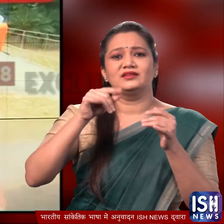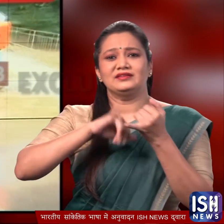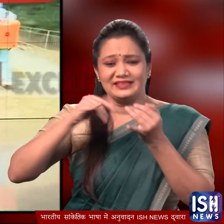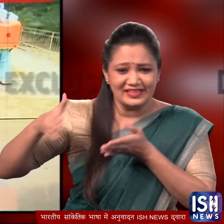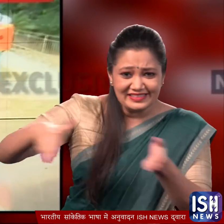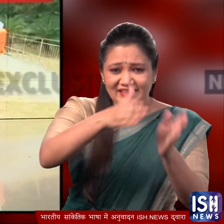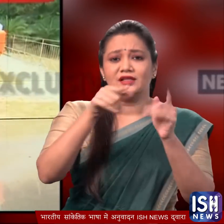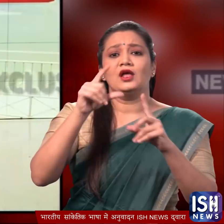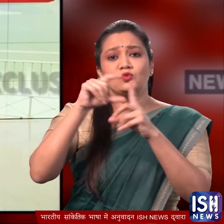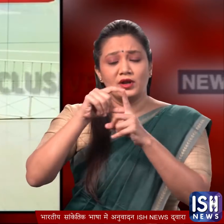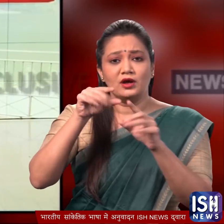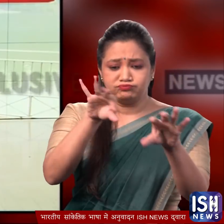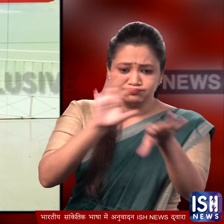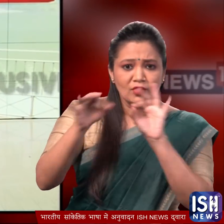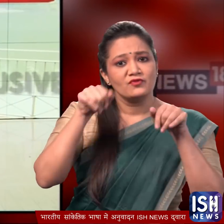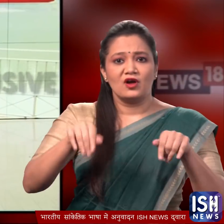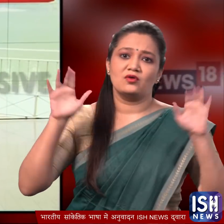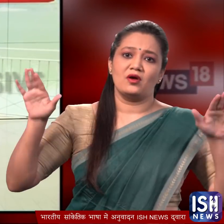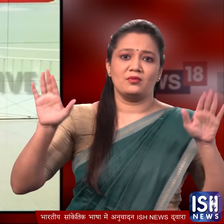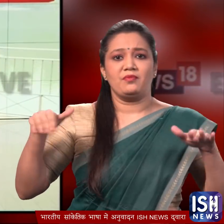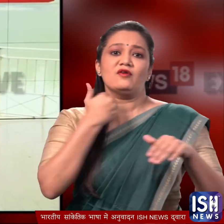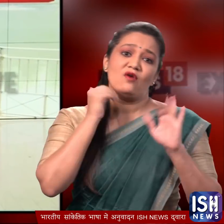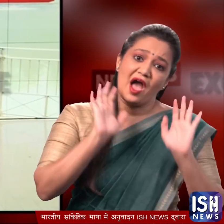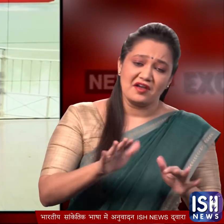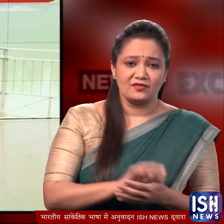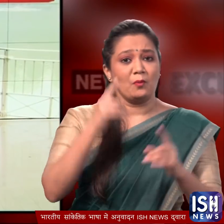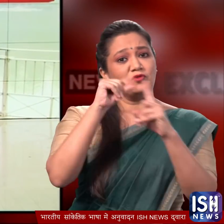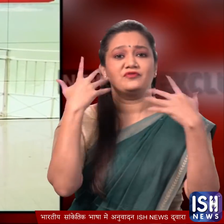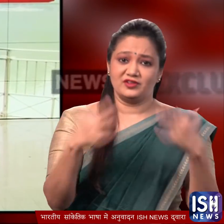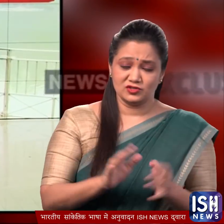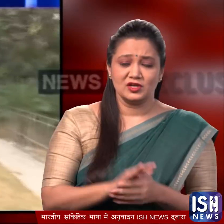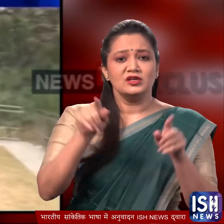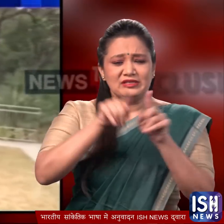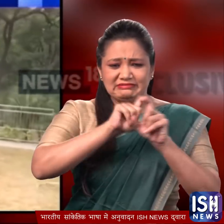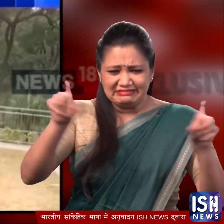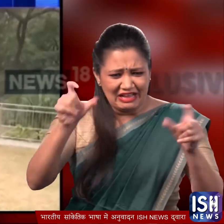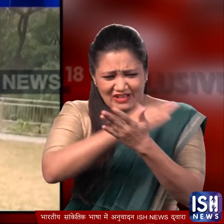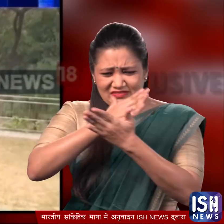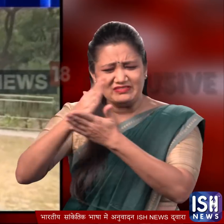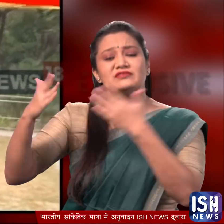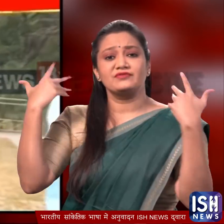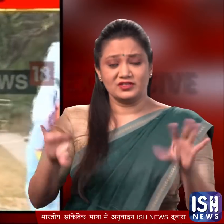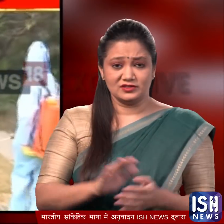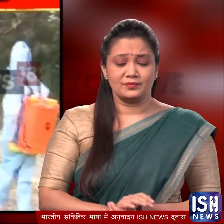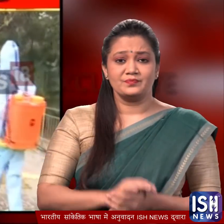संजय जील और दौरका से लिए गए सैंपल में बर्ड फ्लू की पुष्टी हुई थी जिसके बाद उन जगों पर सपाई का भ्यान शुरू कर दिया गया।